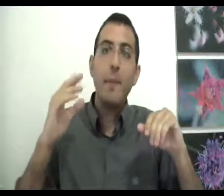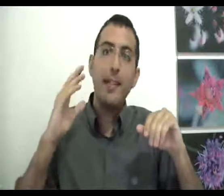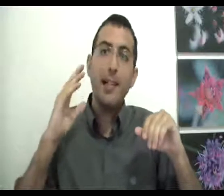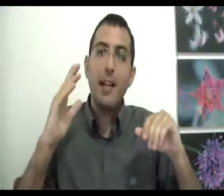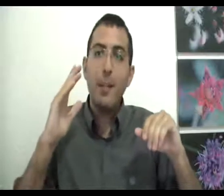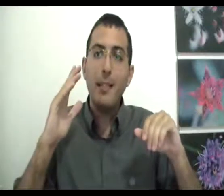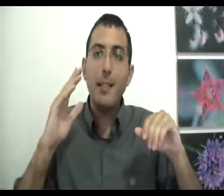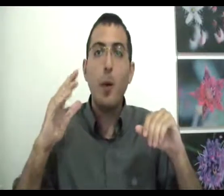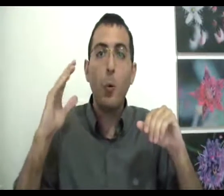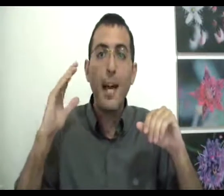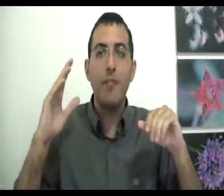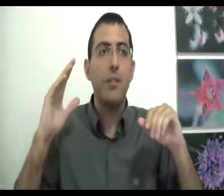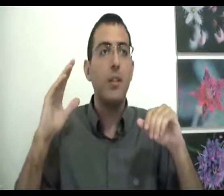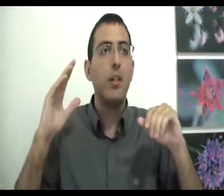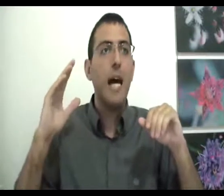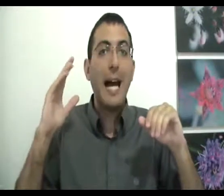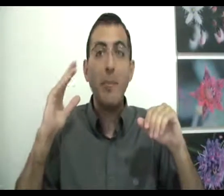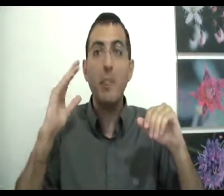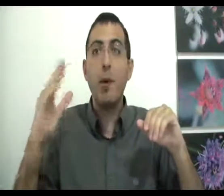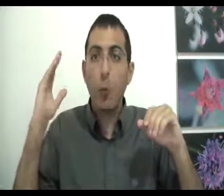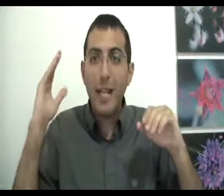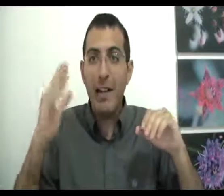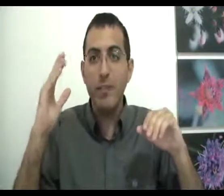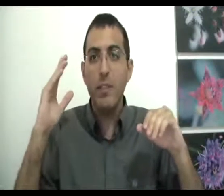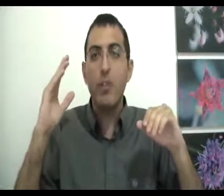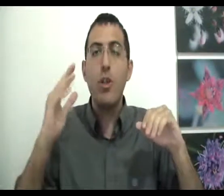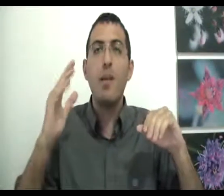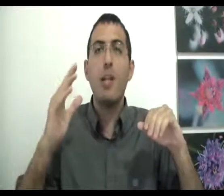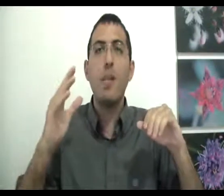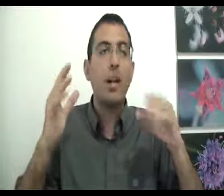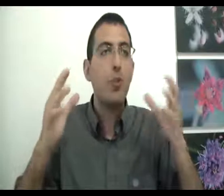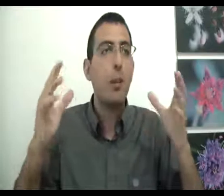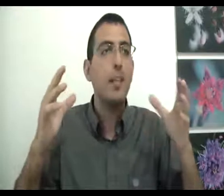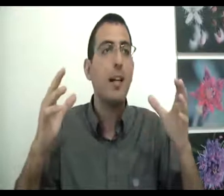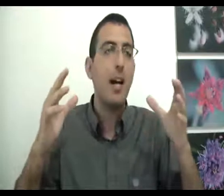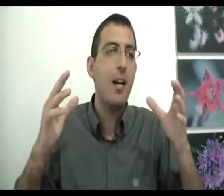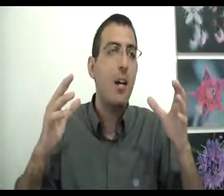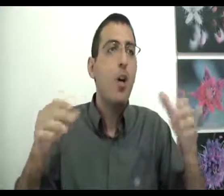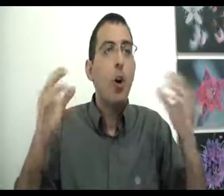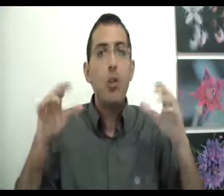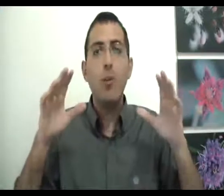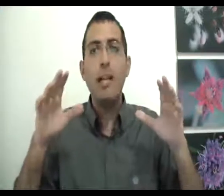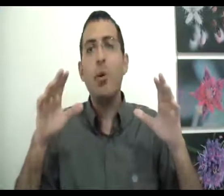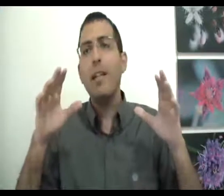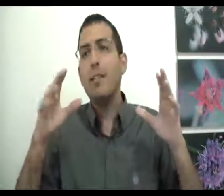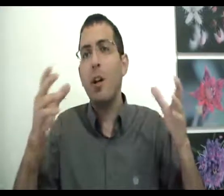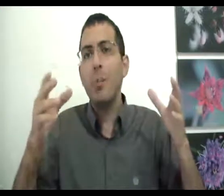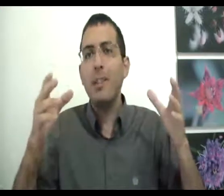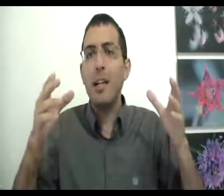מנסה לחפש את המחויב האם זה מחויב שמה שאני מרגיש הוא באמת קרה או שאולי תורטי תיכול את מצב